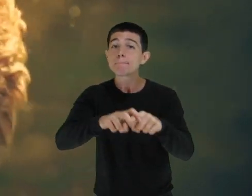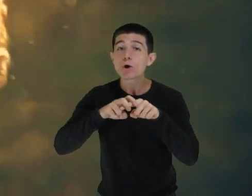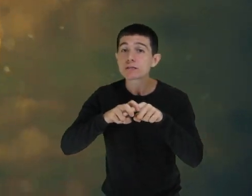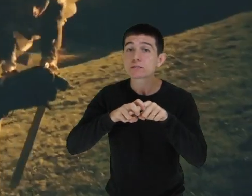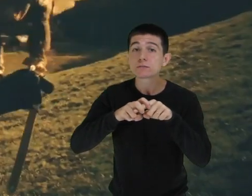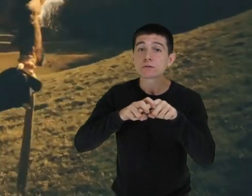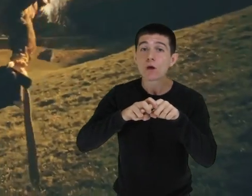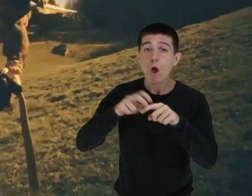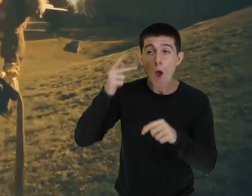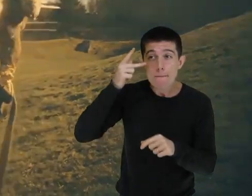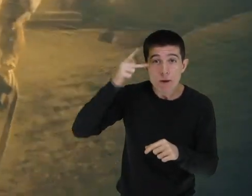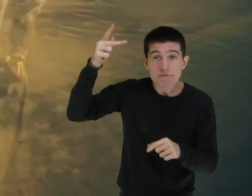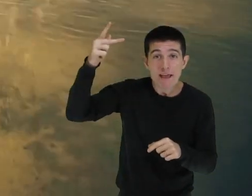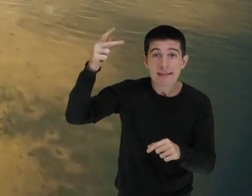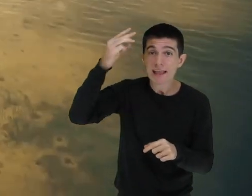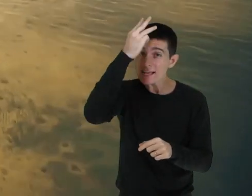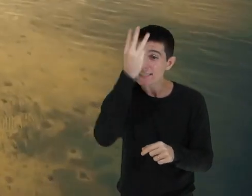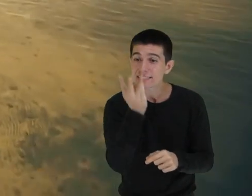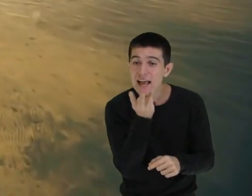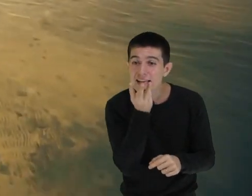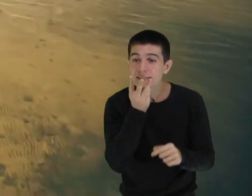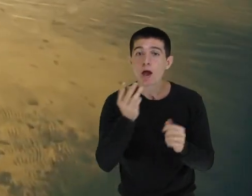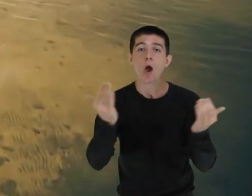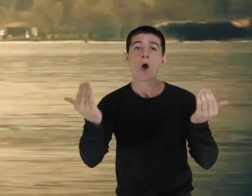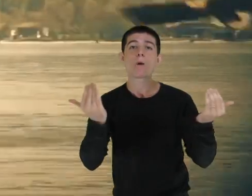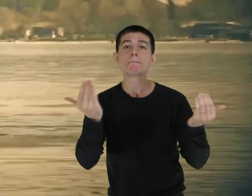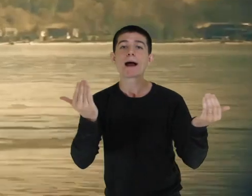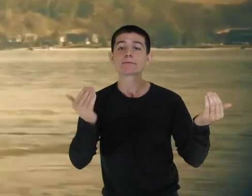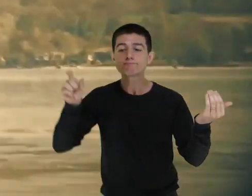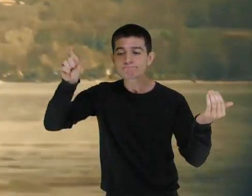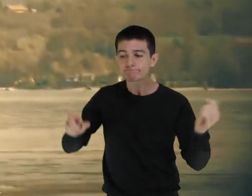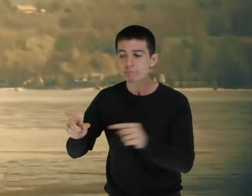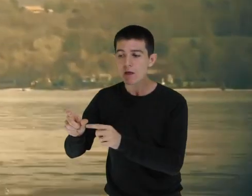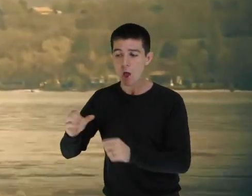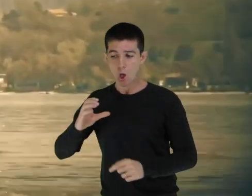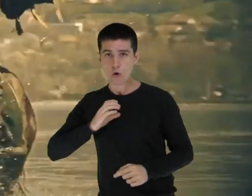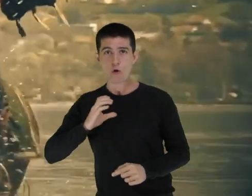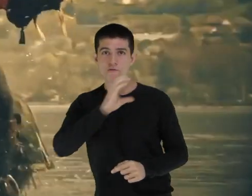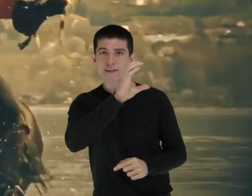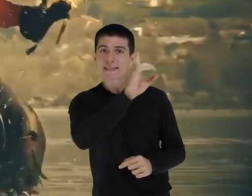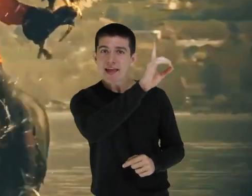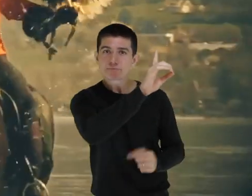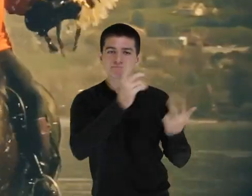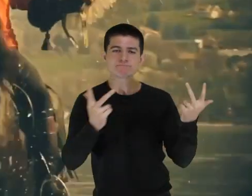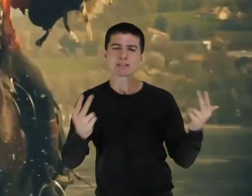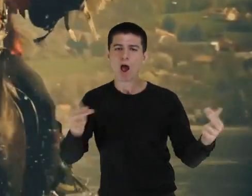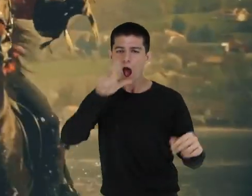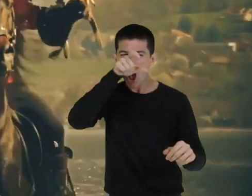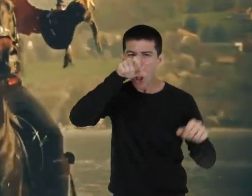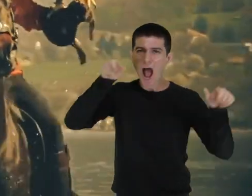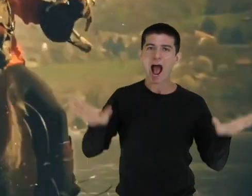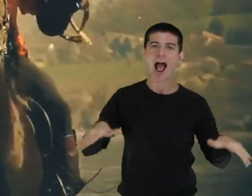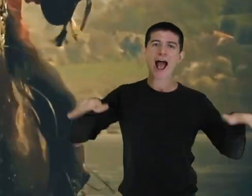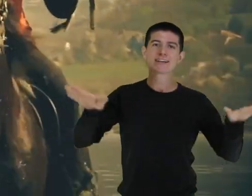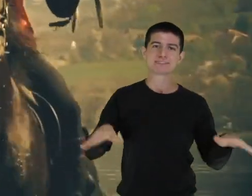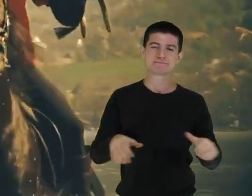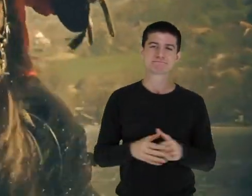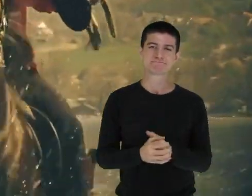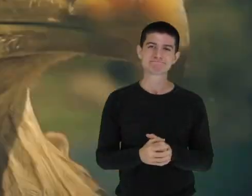Isaías compare os que confiam em Deus com as águias. Quem sabe hoje você não tem diante de si